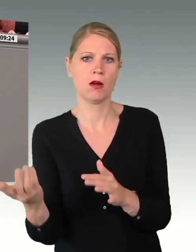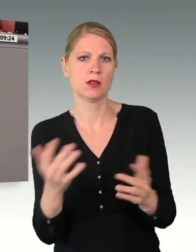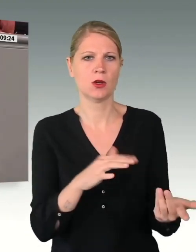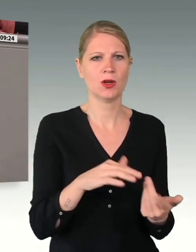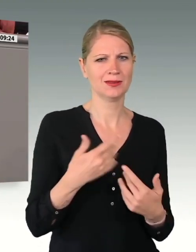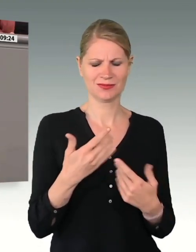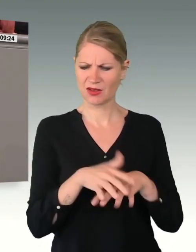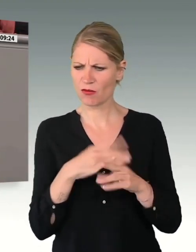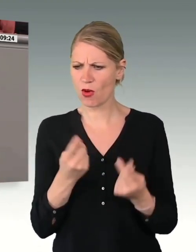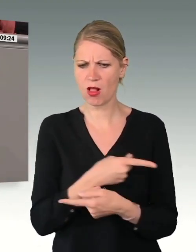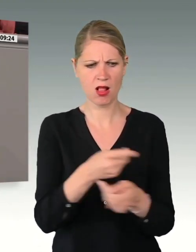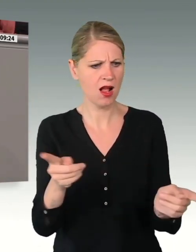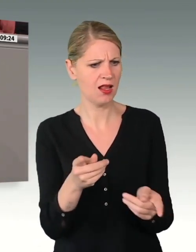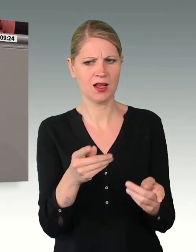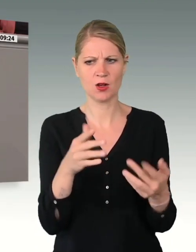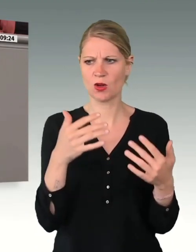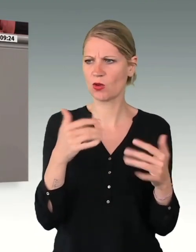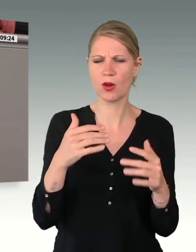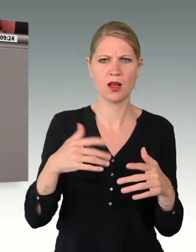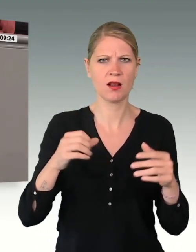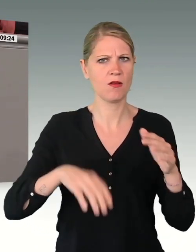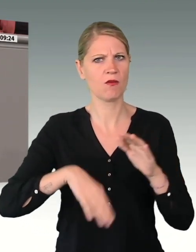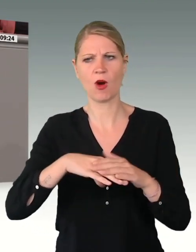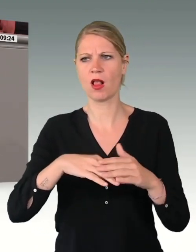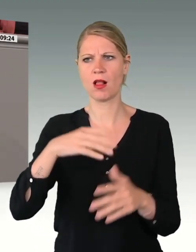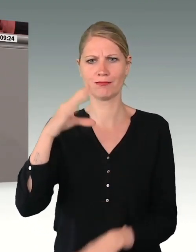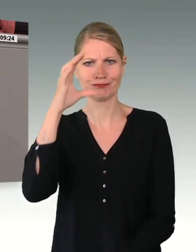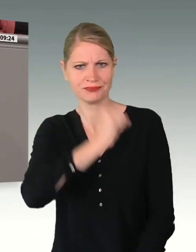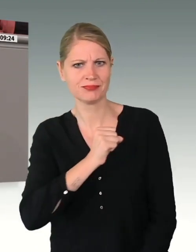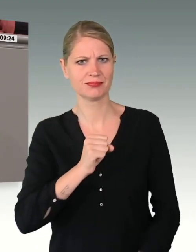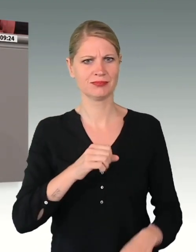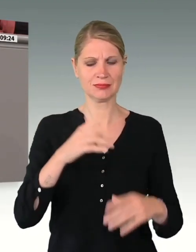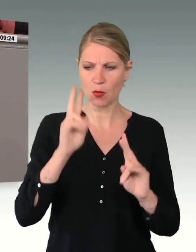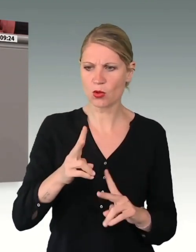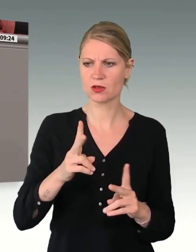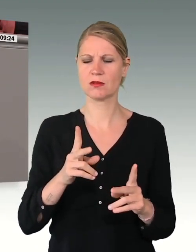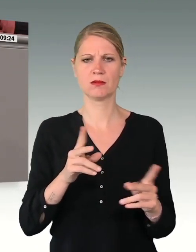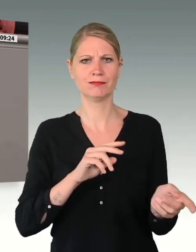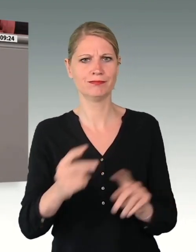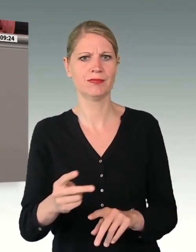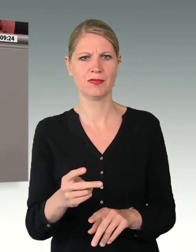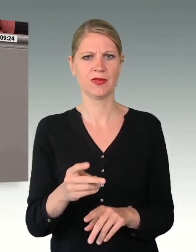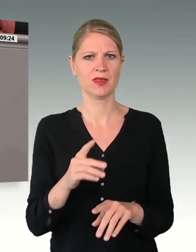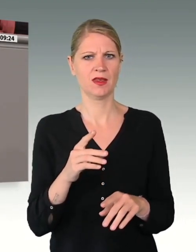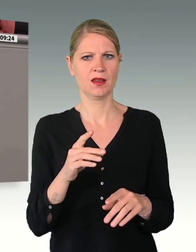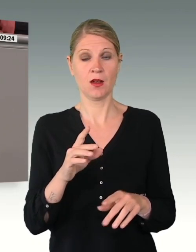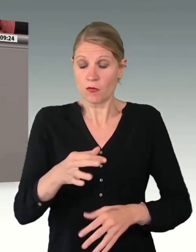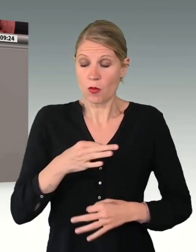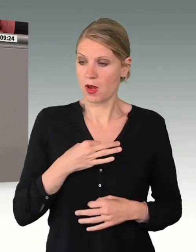unsere Soldatinnen und Soldaten aller geschilderten Widrigkeiten zu Trotz geleistet haben und weiterhin tagtäglich leisten.